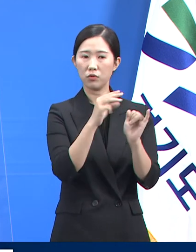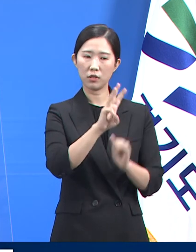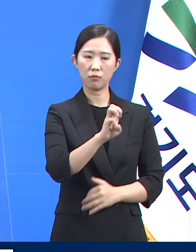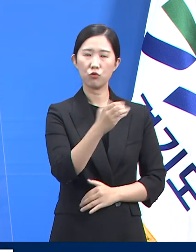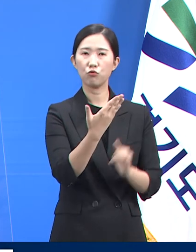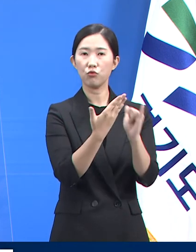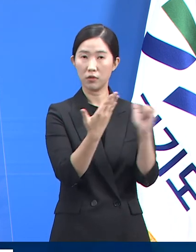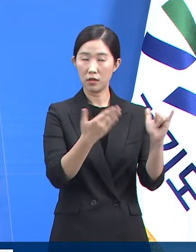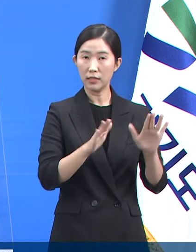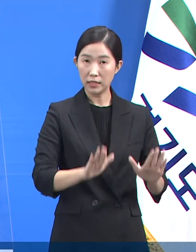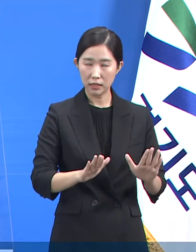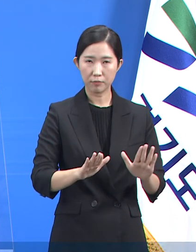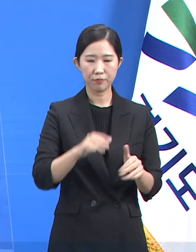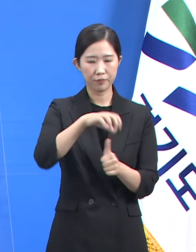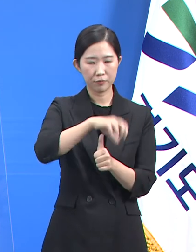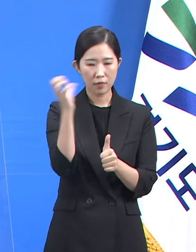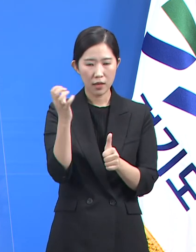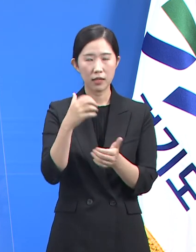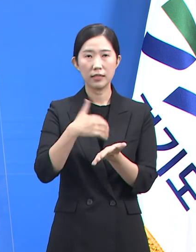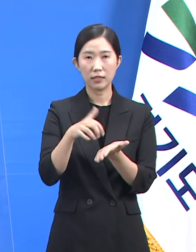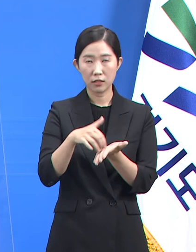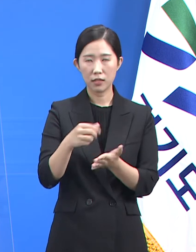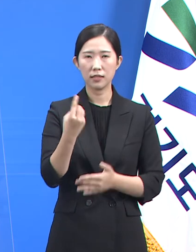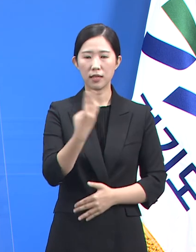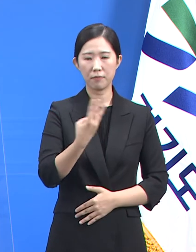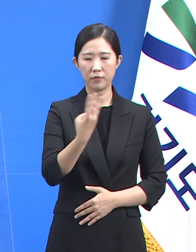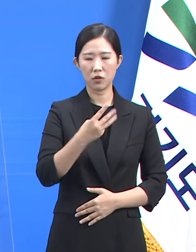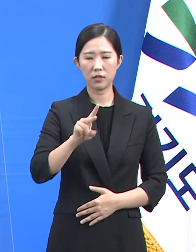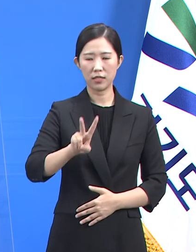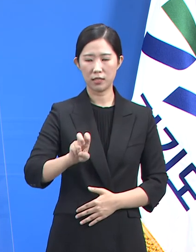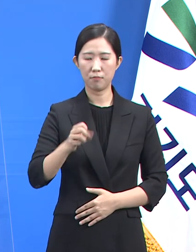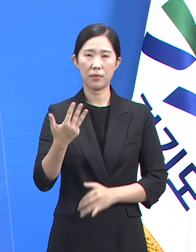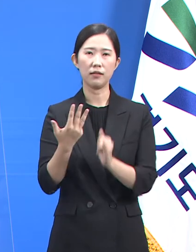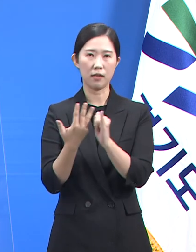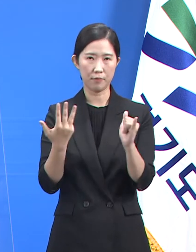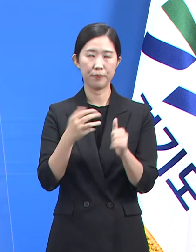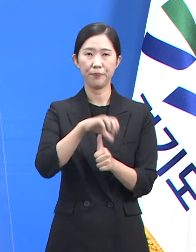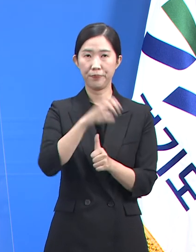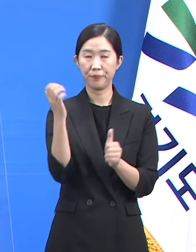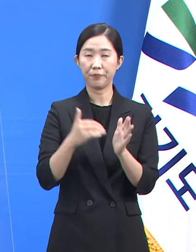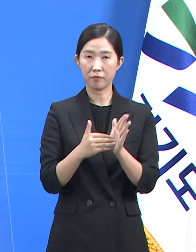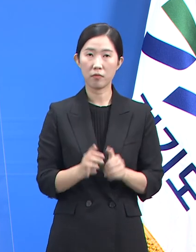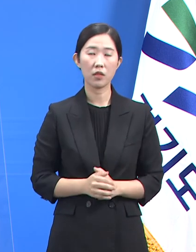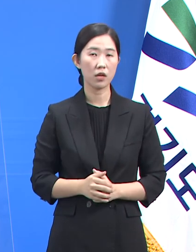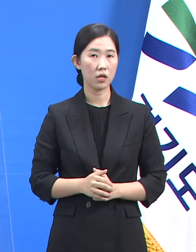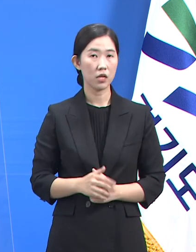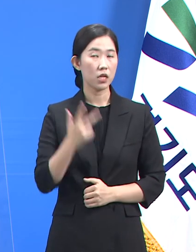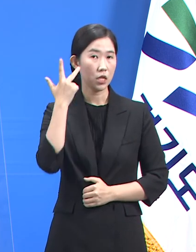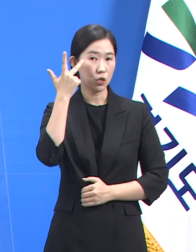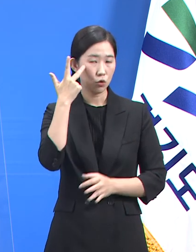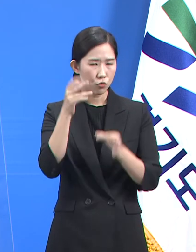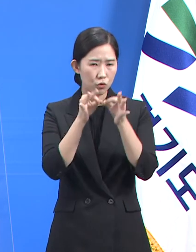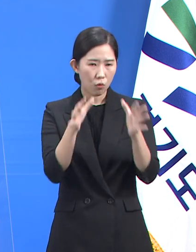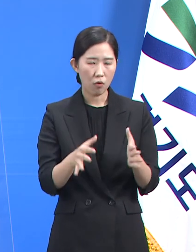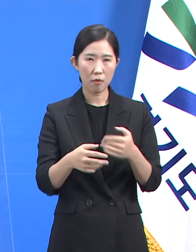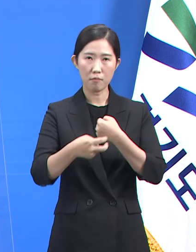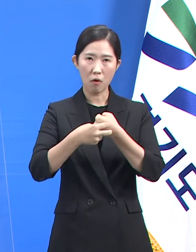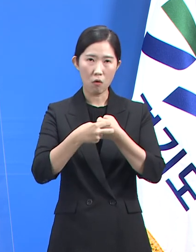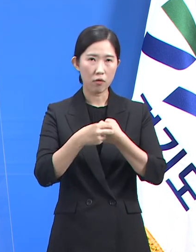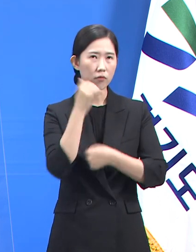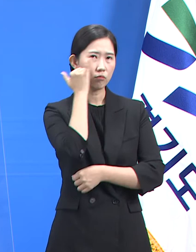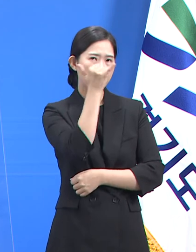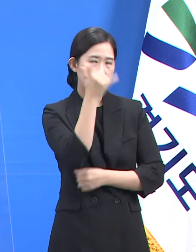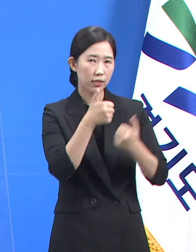,028명이 격리 해제되었습니다. 지난 한 주간 재택치료 이용자 중 어르신 비대면 상당 건수는